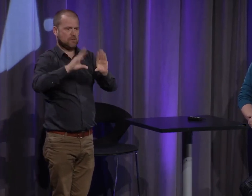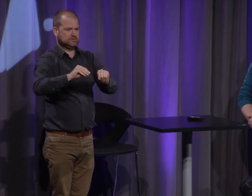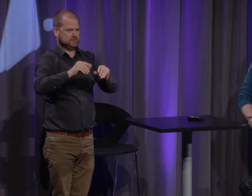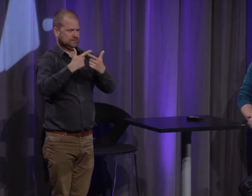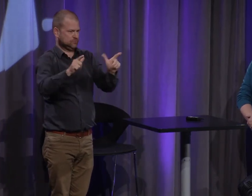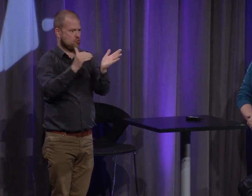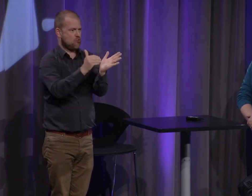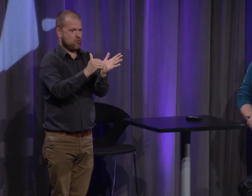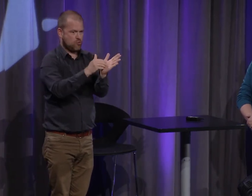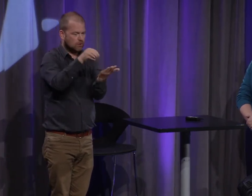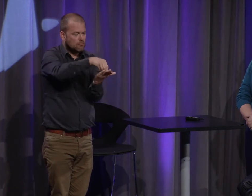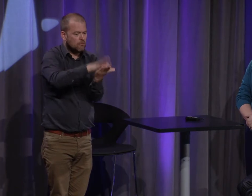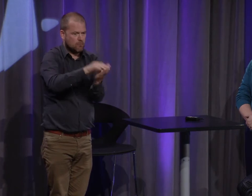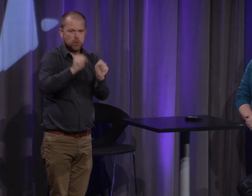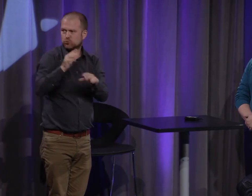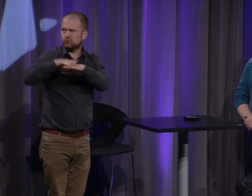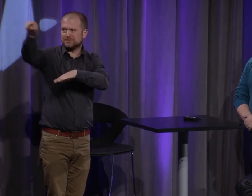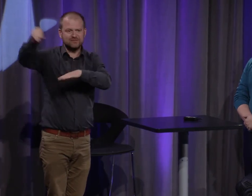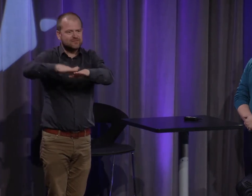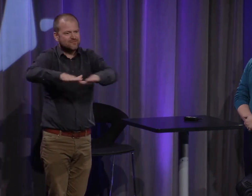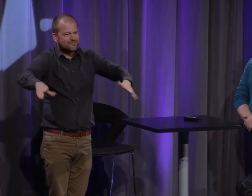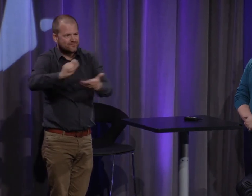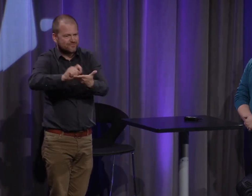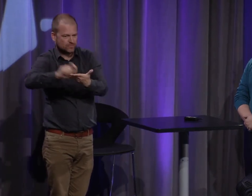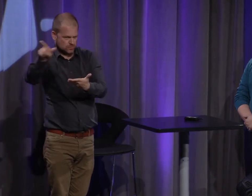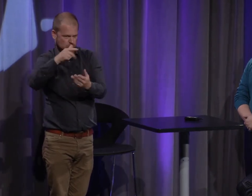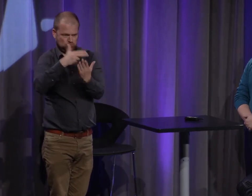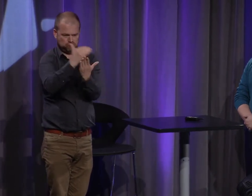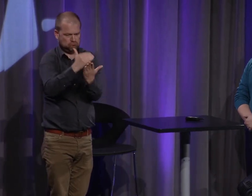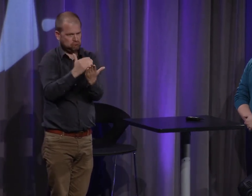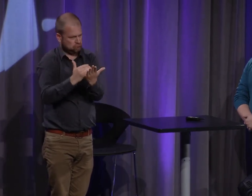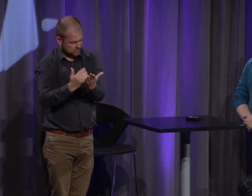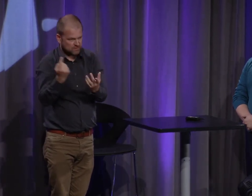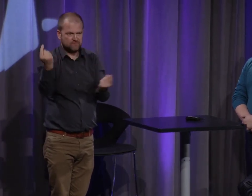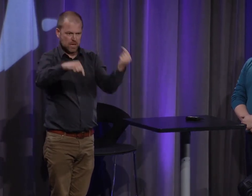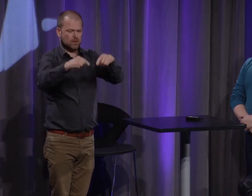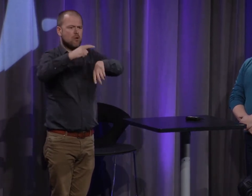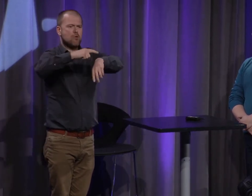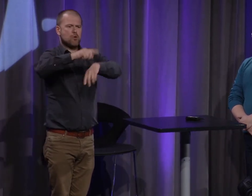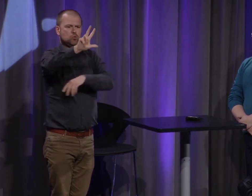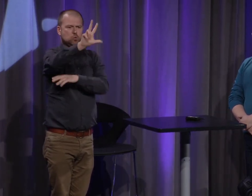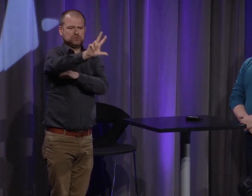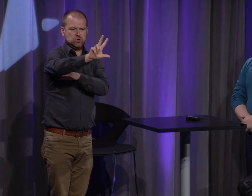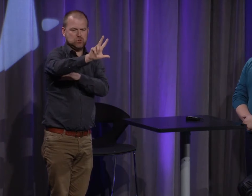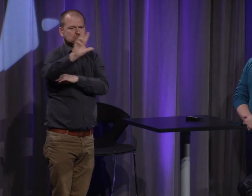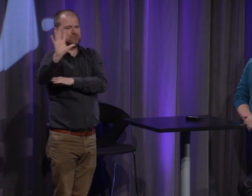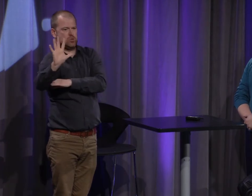l'exposition du Moyen-Âge il reste des places quoi de neuf au Moyen-Âge donc vous pouvez vous inscrire à l'extérieur il y une feuille entre